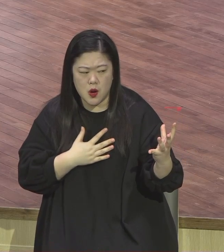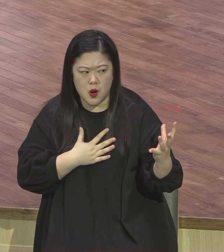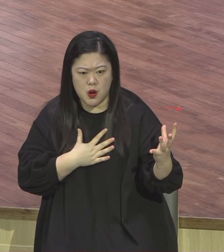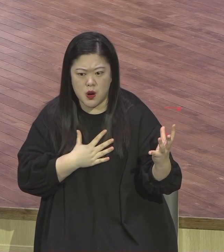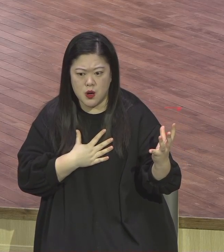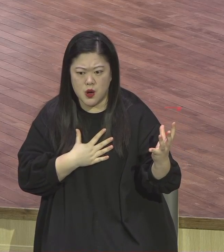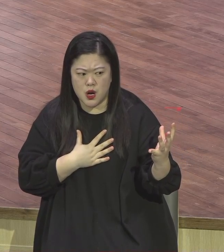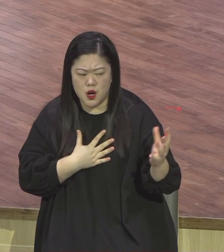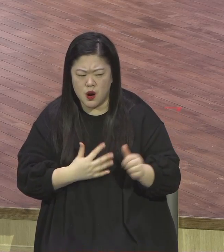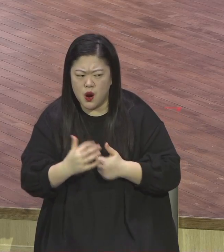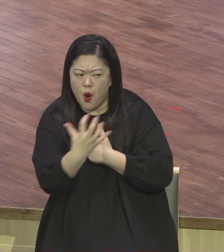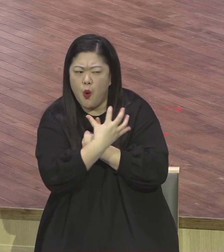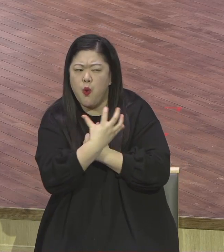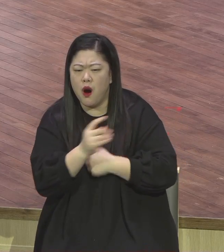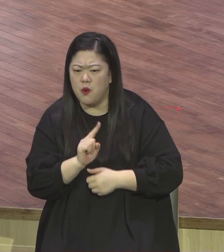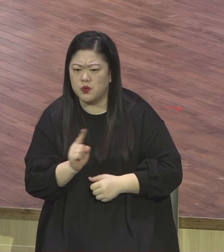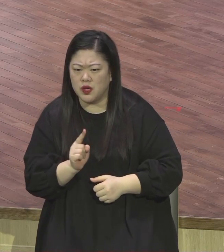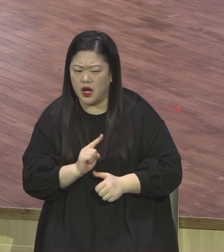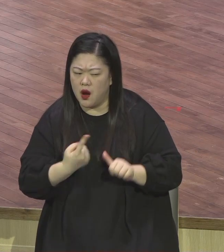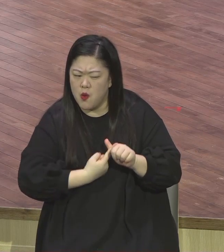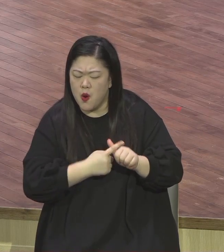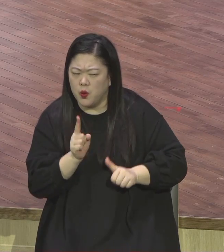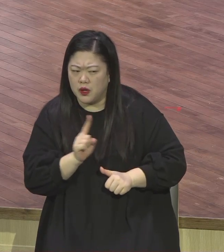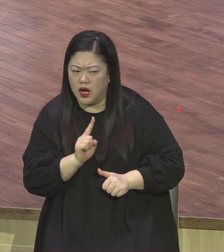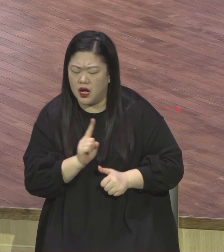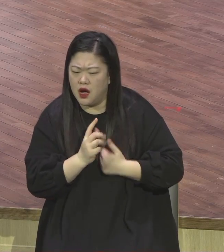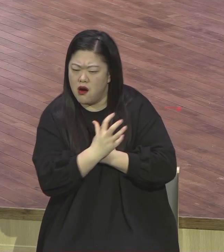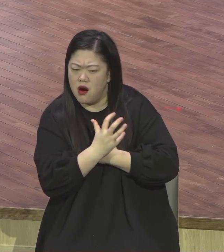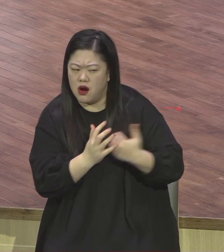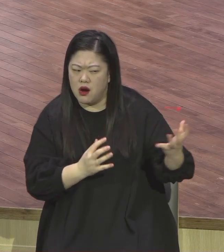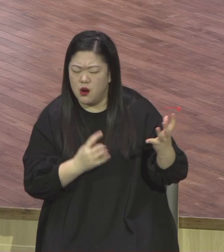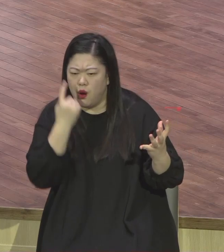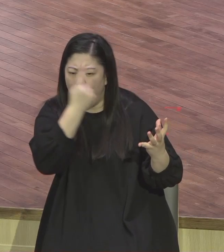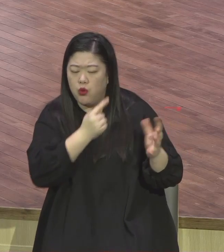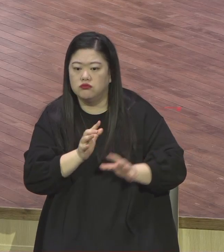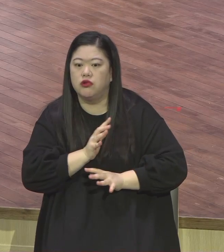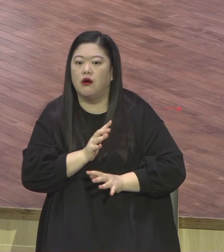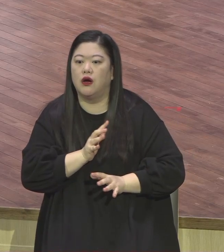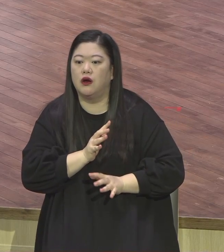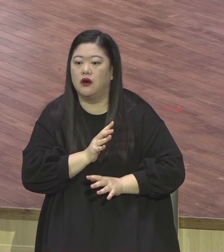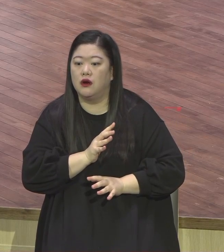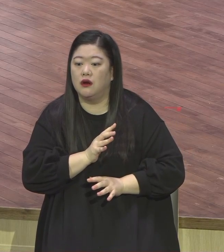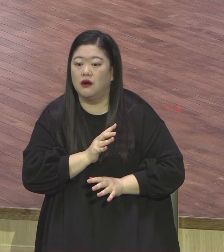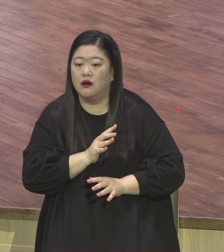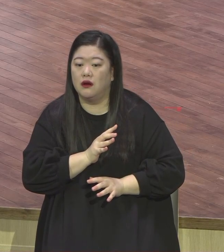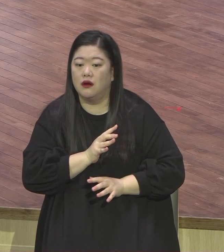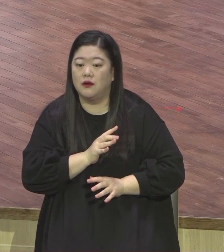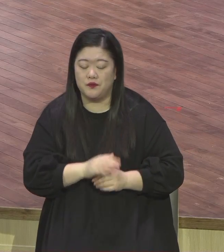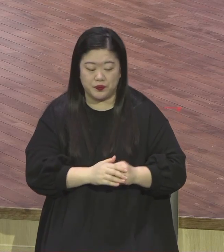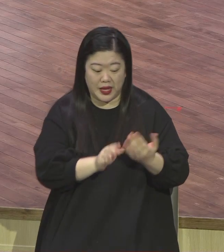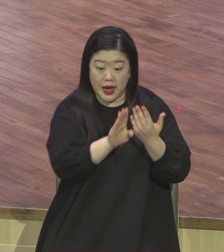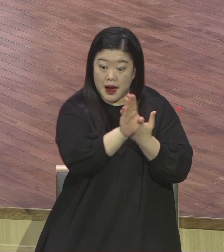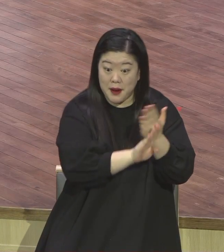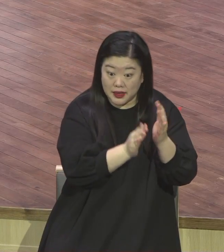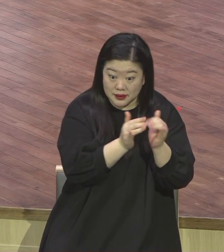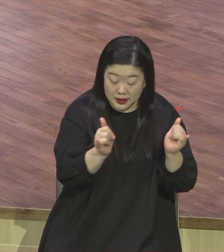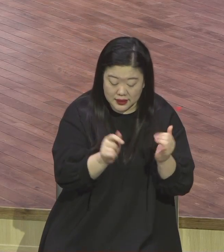이 사람들의 활동 무대는요. 예루살렘이에요. 예루살렘인데 지금 예수님이